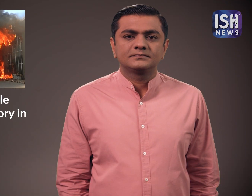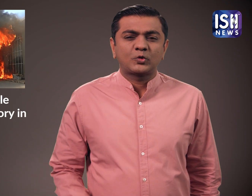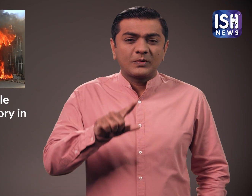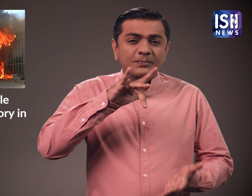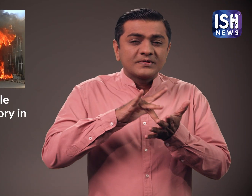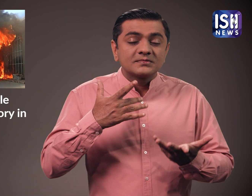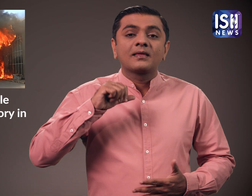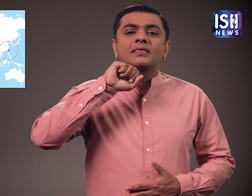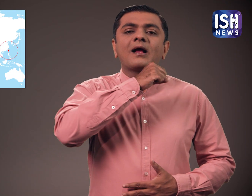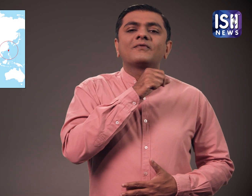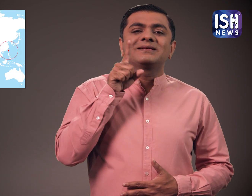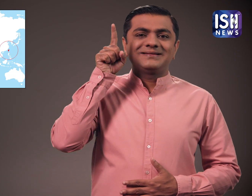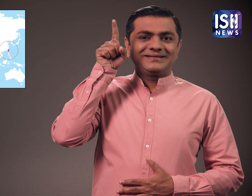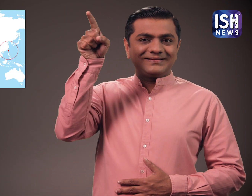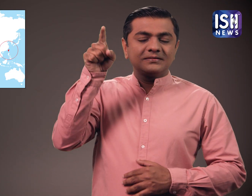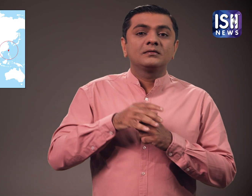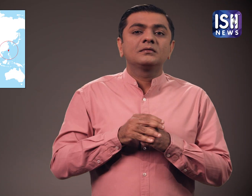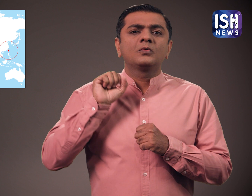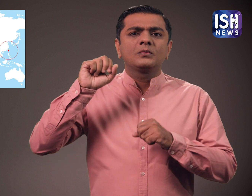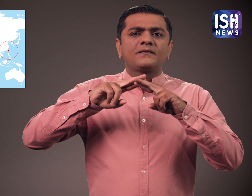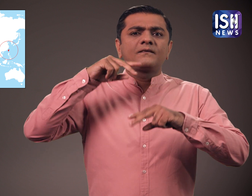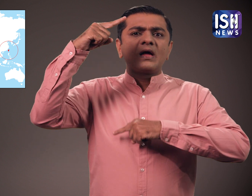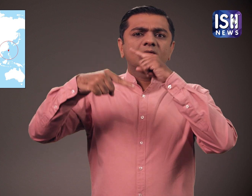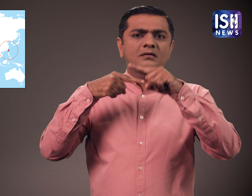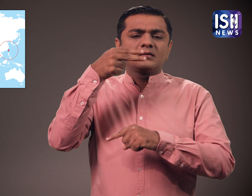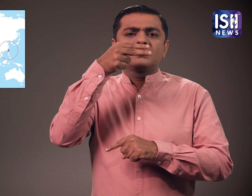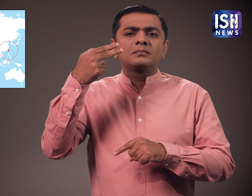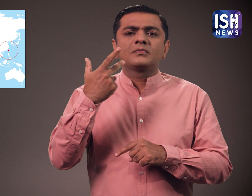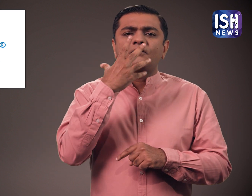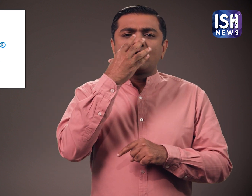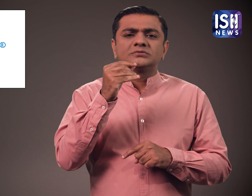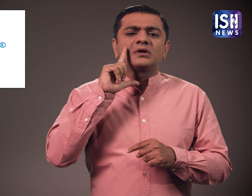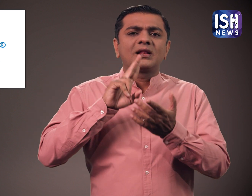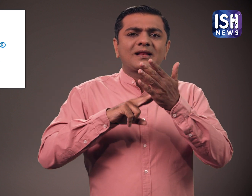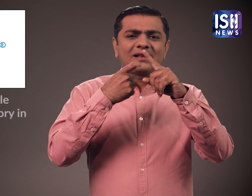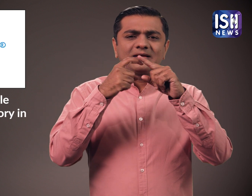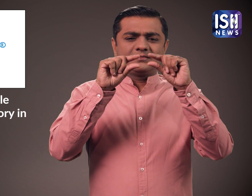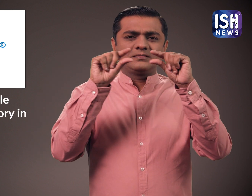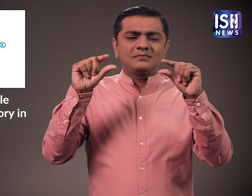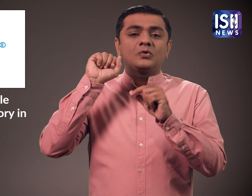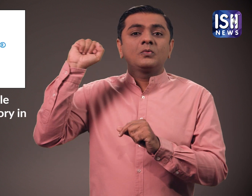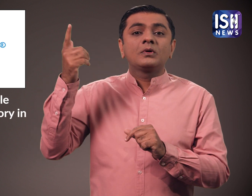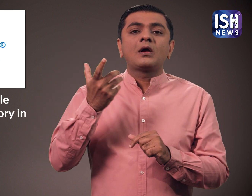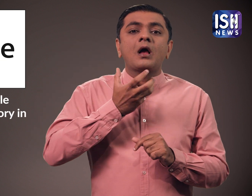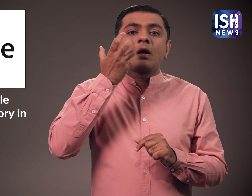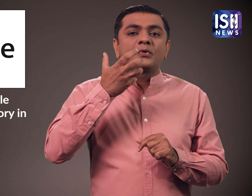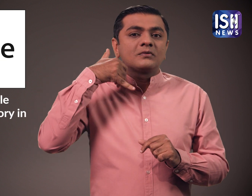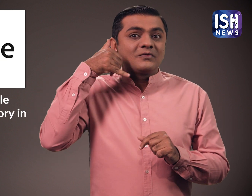एक थाइवानी कंपनी, Foxlink, Apple के iPhone के केबल का निर्माता